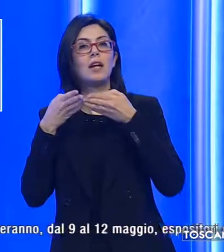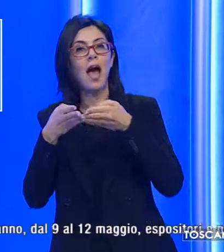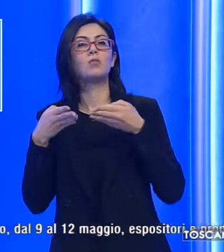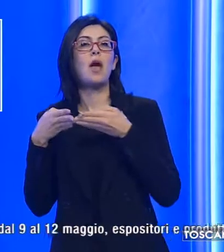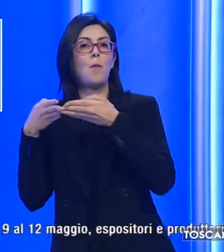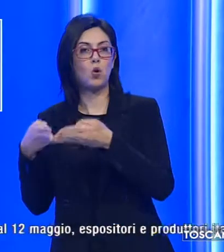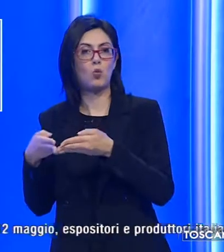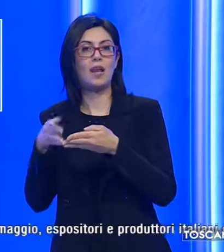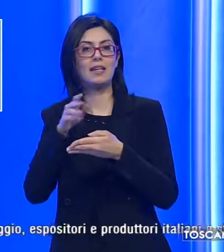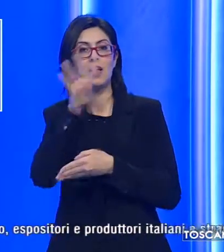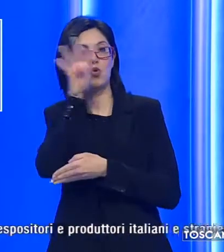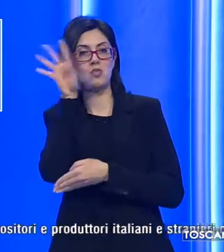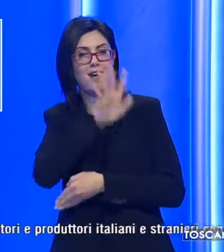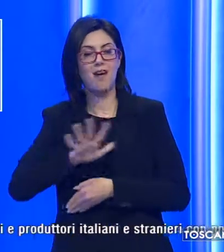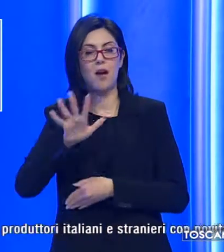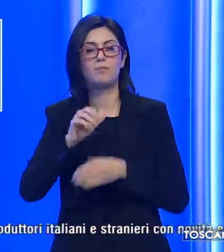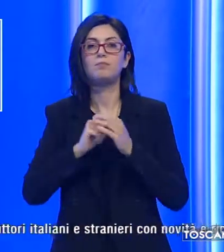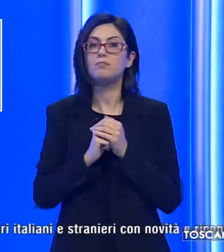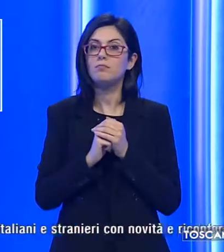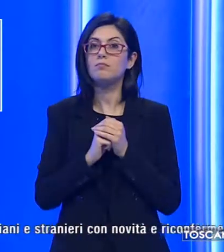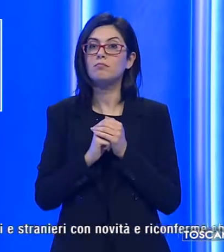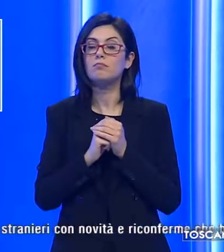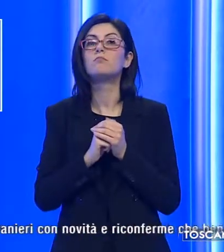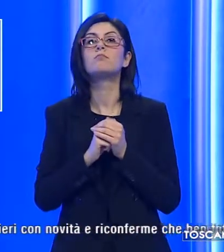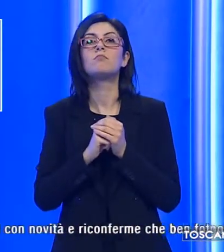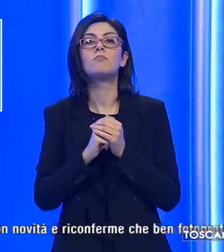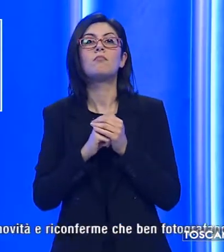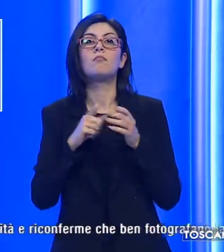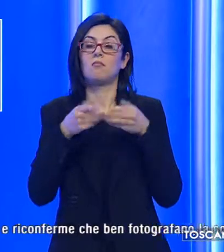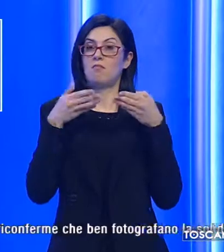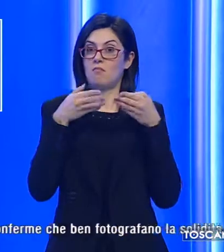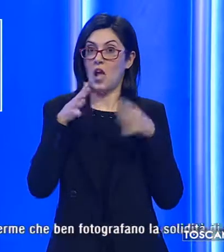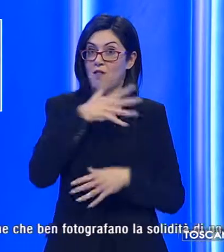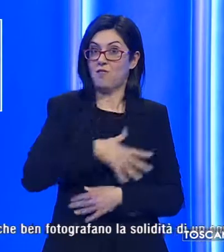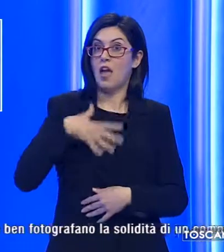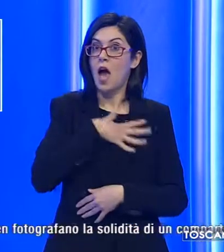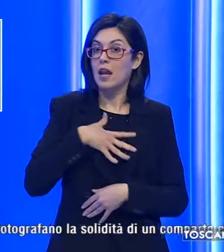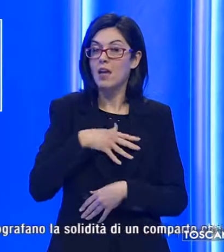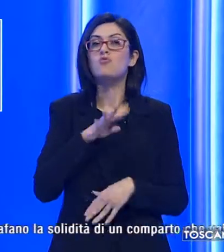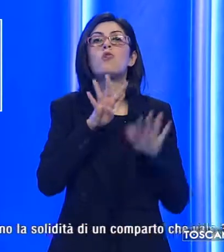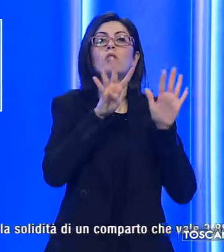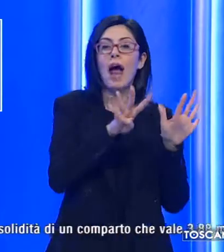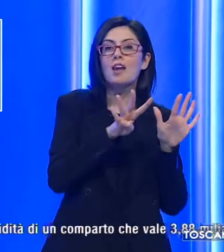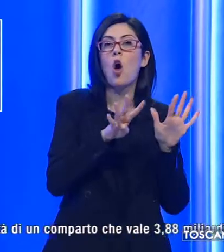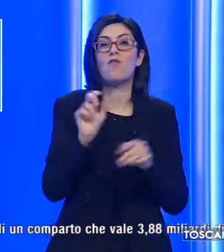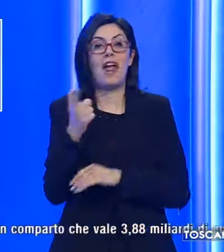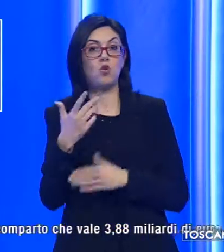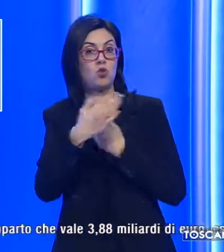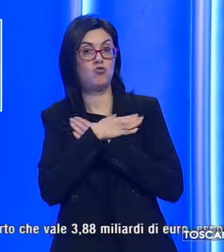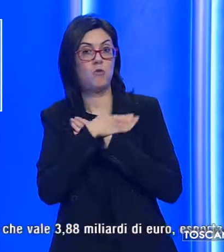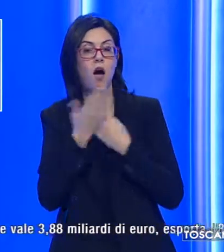portualità toscana. Le darsene di Viareggio ospiteranno dunque dal 9 al 12 maggio